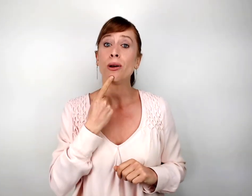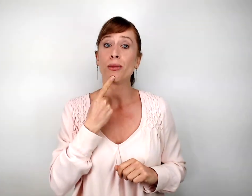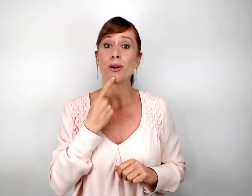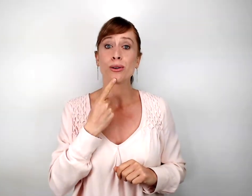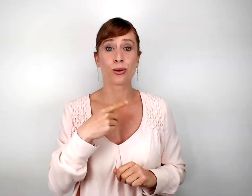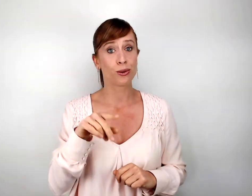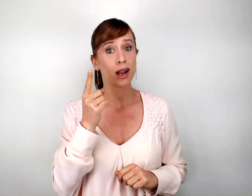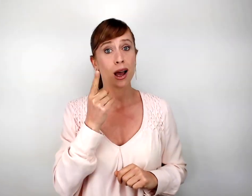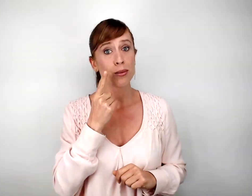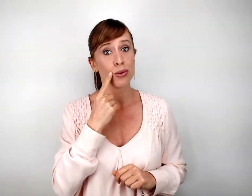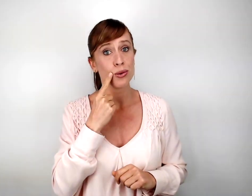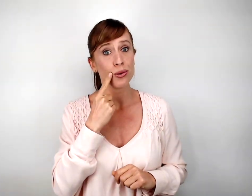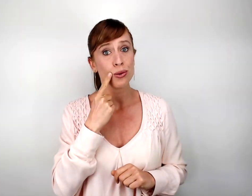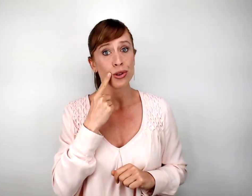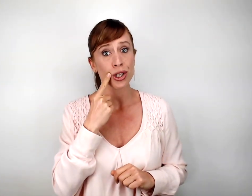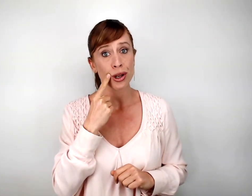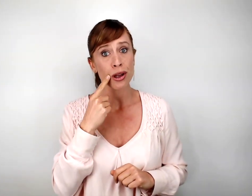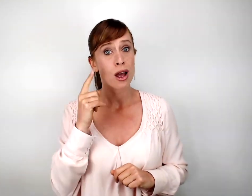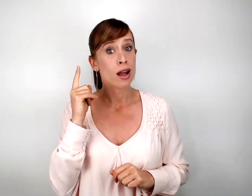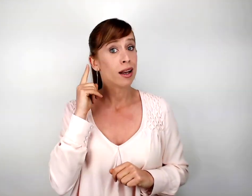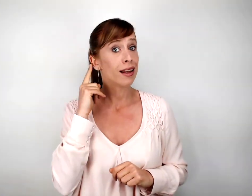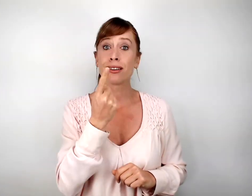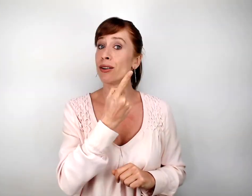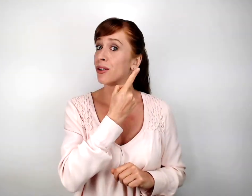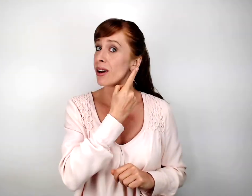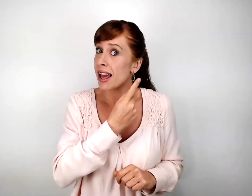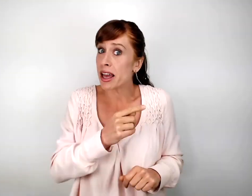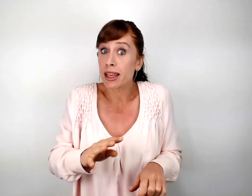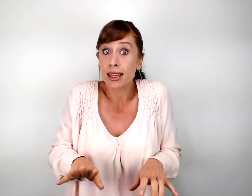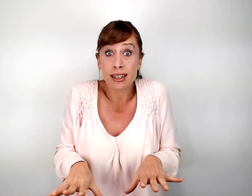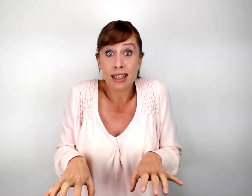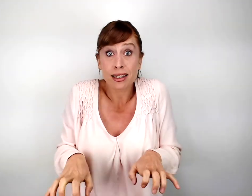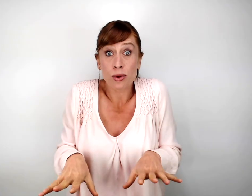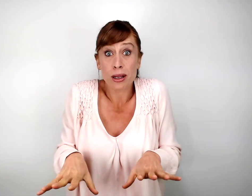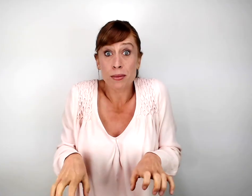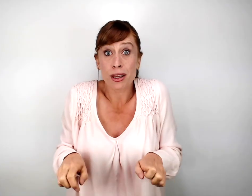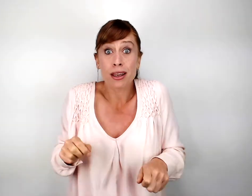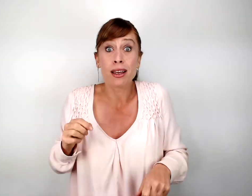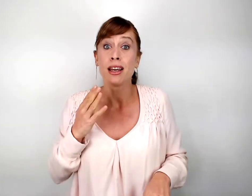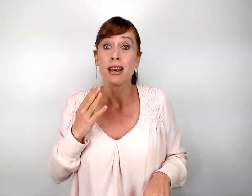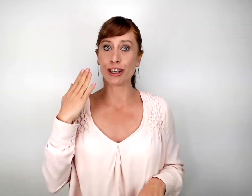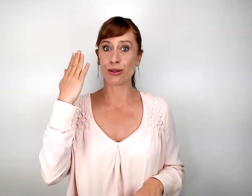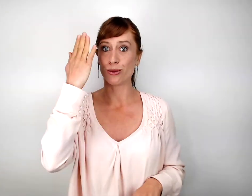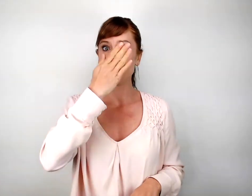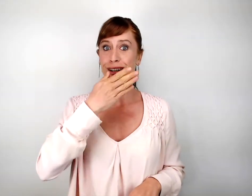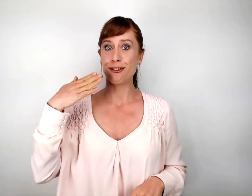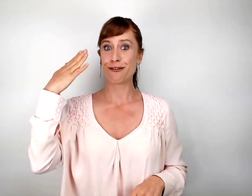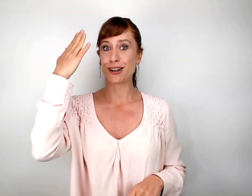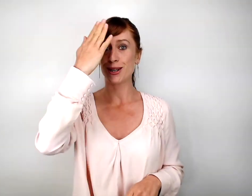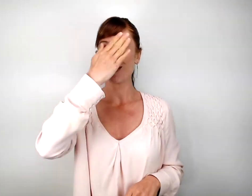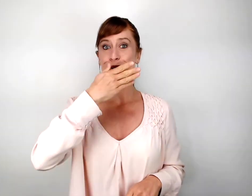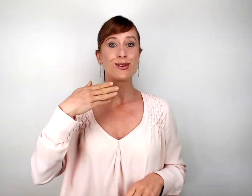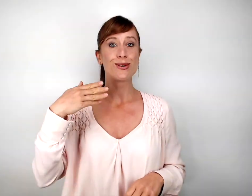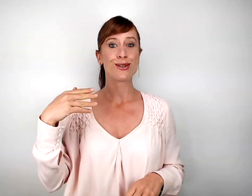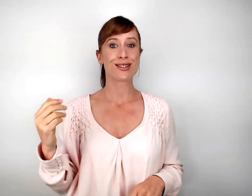menton, la bouche Les oreilles, les doigts de pied et toute la frimousse